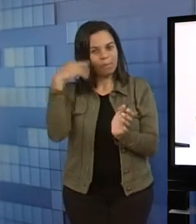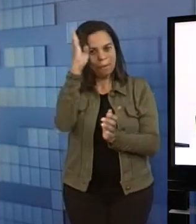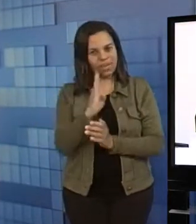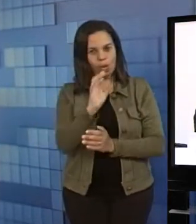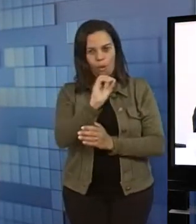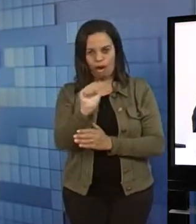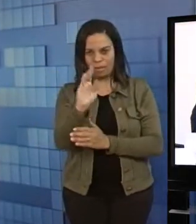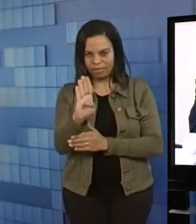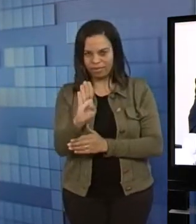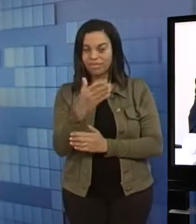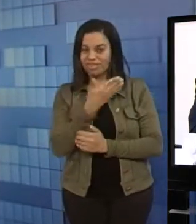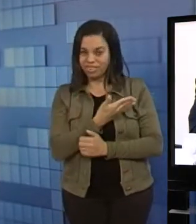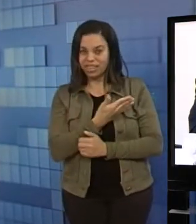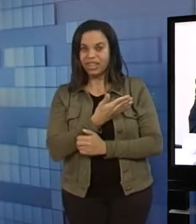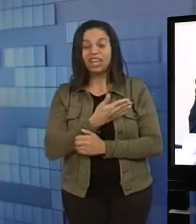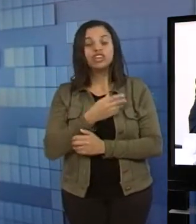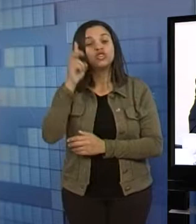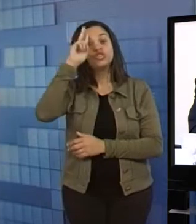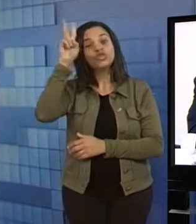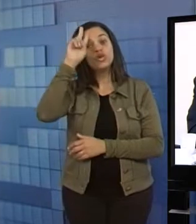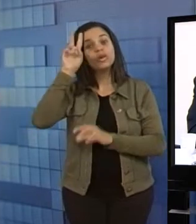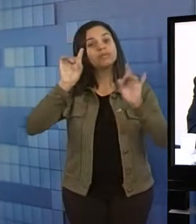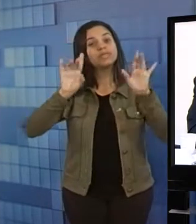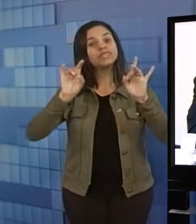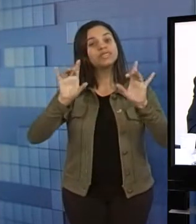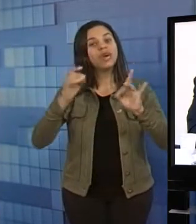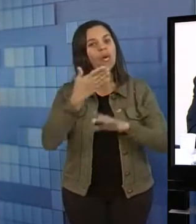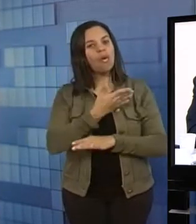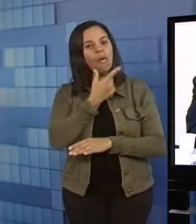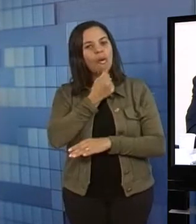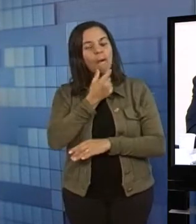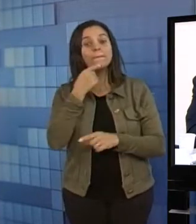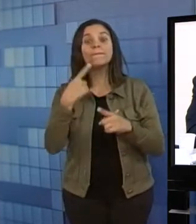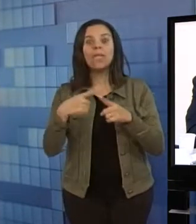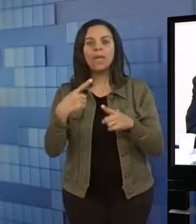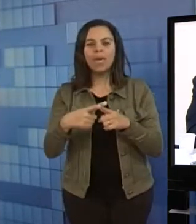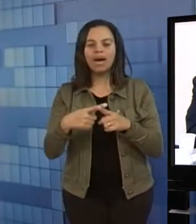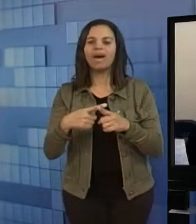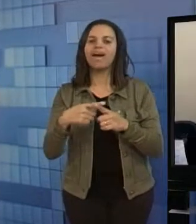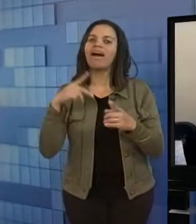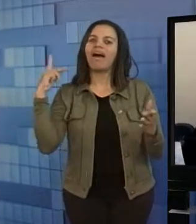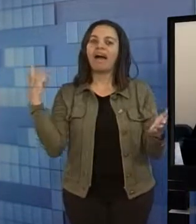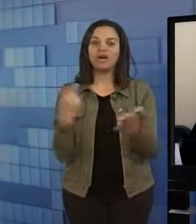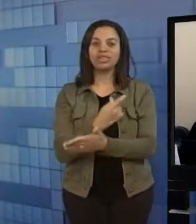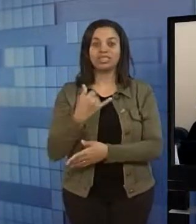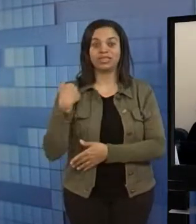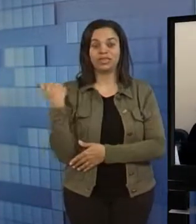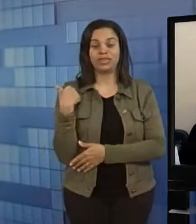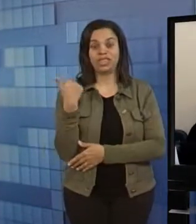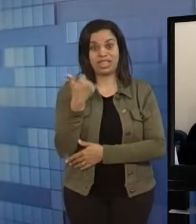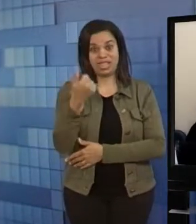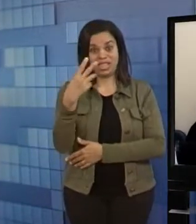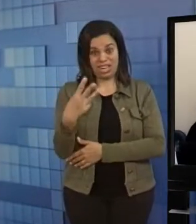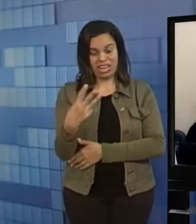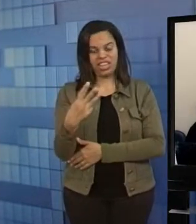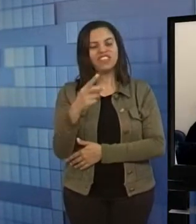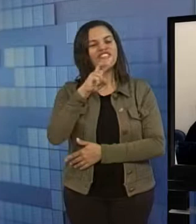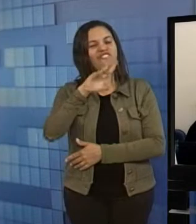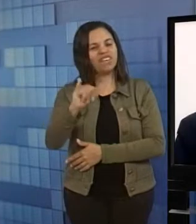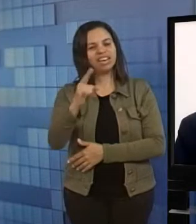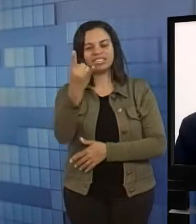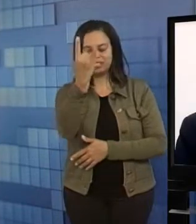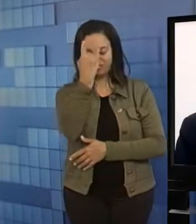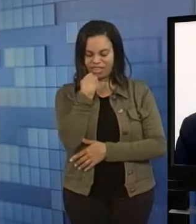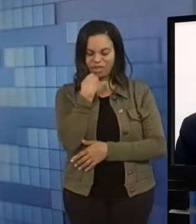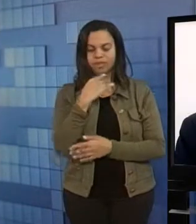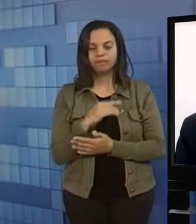Esta história não teria nada de especial se não fosse pelo fato de que ele tivesse descoberto aos 13 anos de idade que ficaria cego.